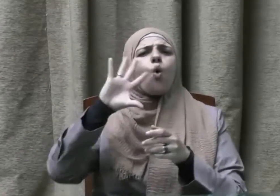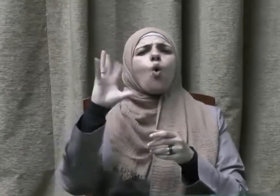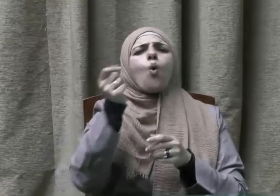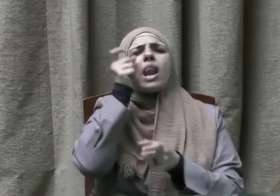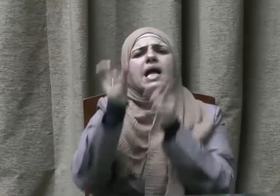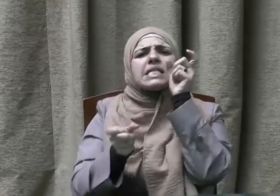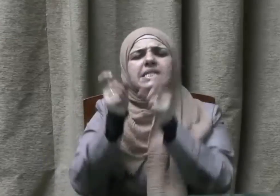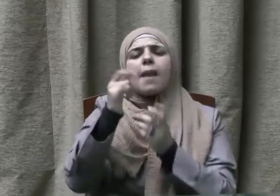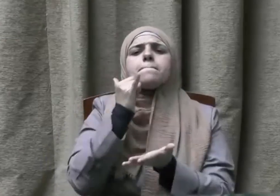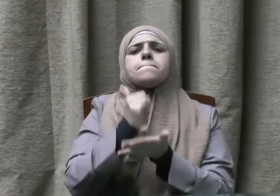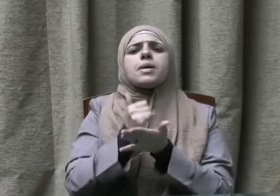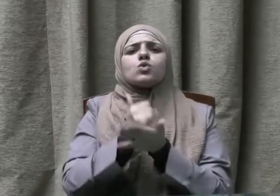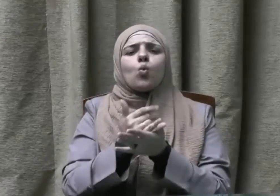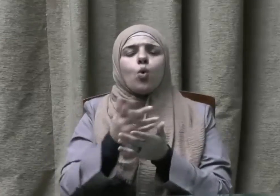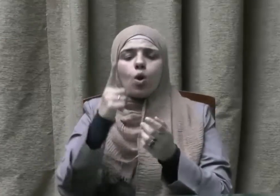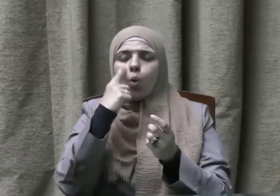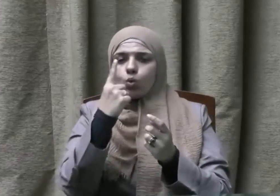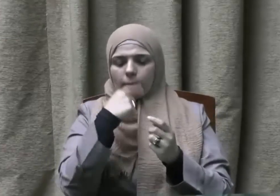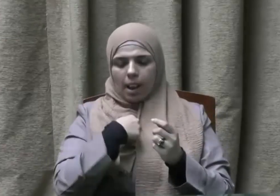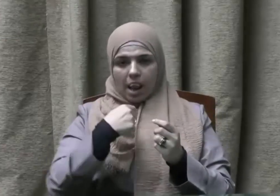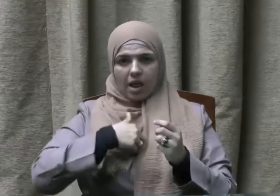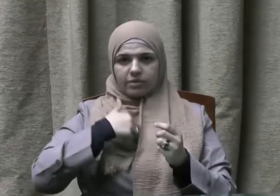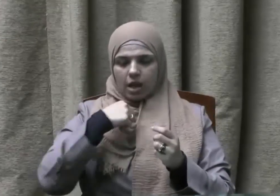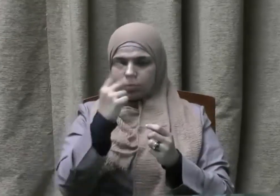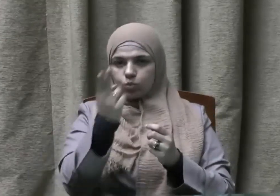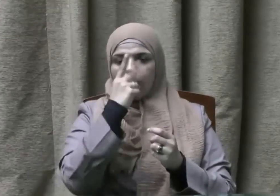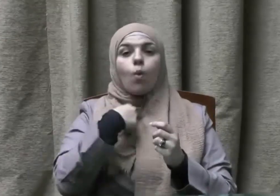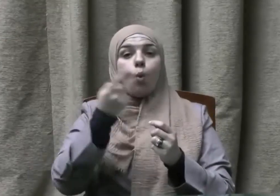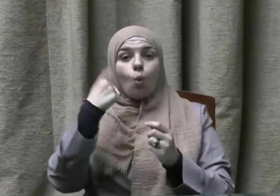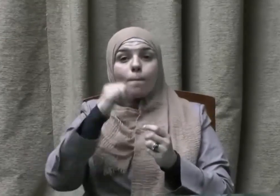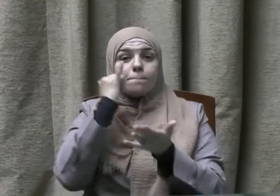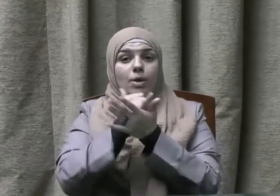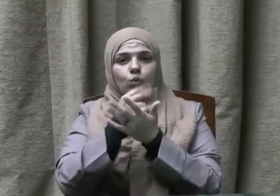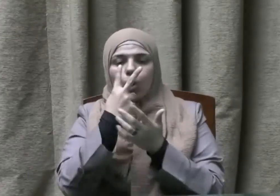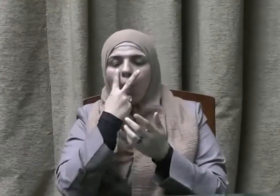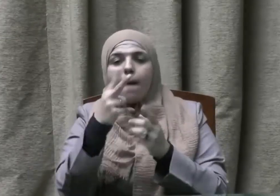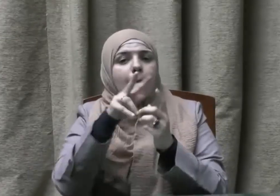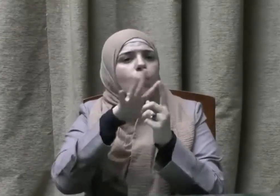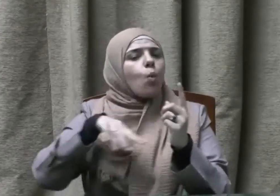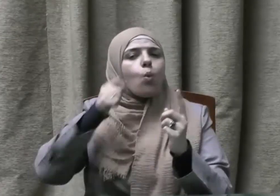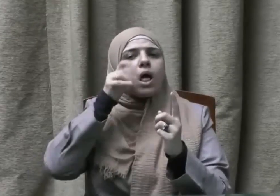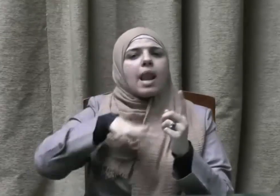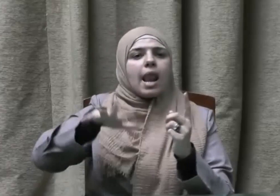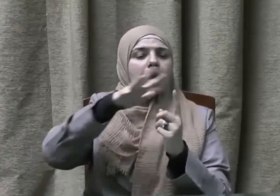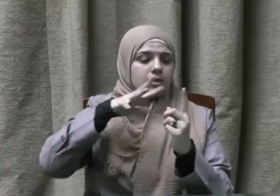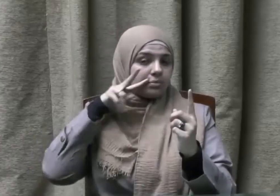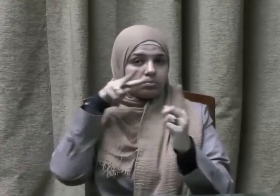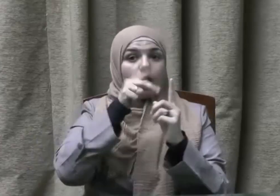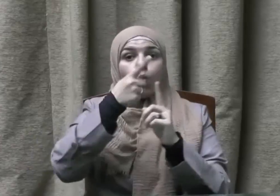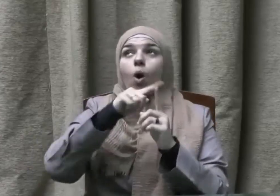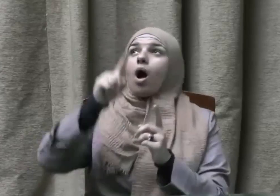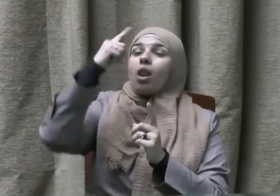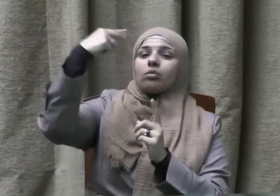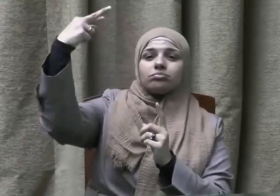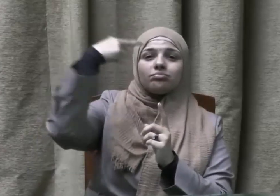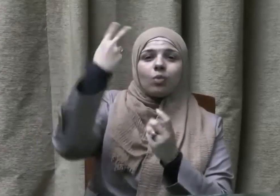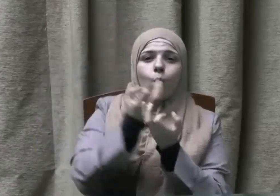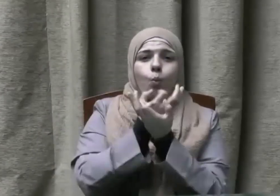المسؤولية وتبعاتها حيث يكون كل إنسان مسؤولا أمام نفسه وأمام الناس وأمام